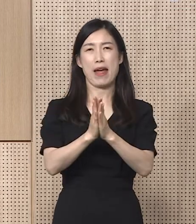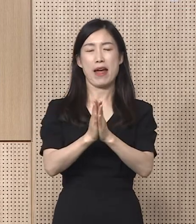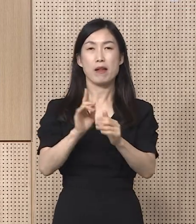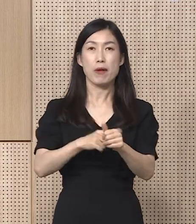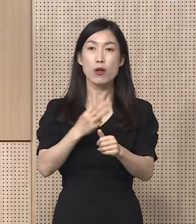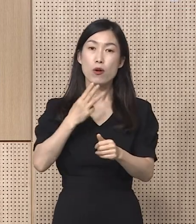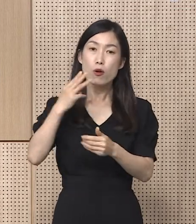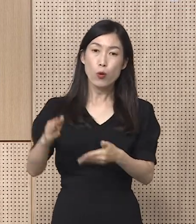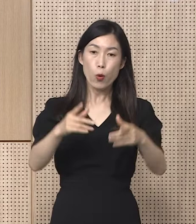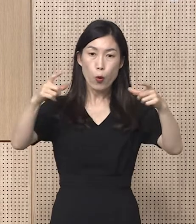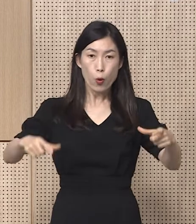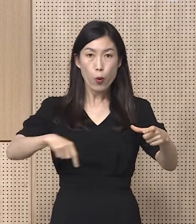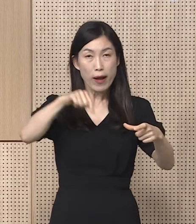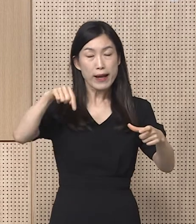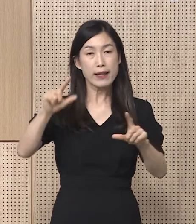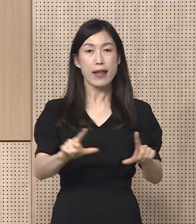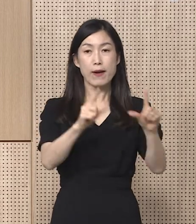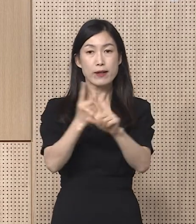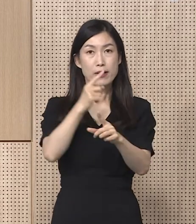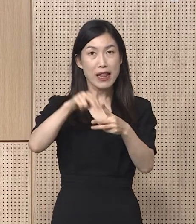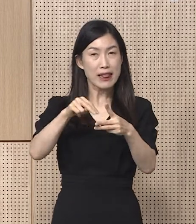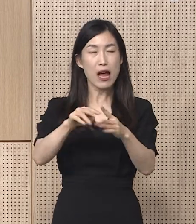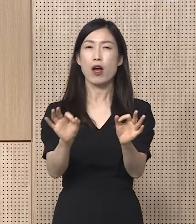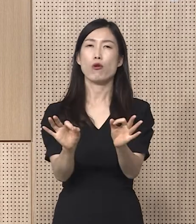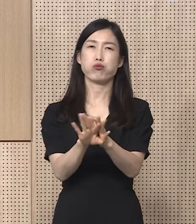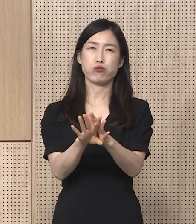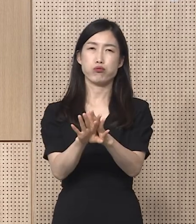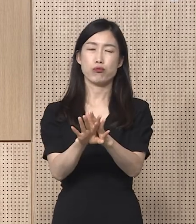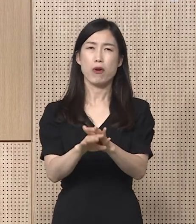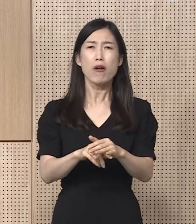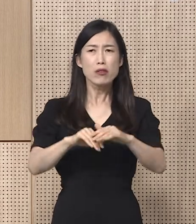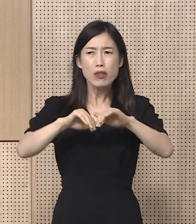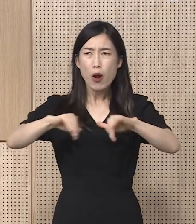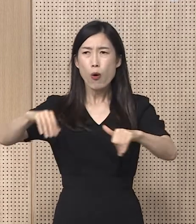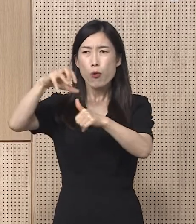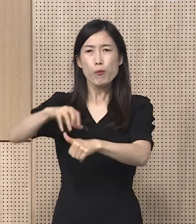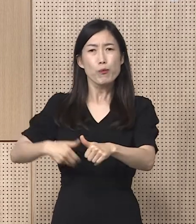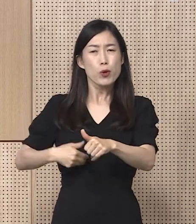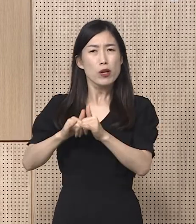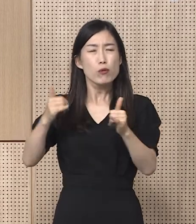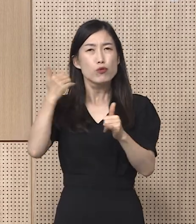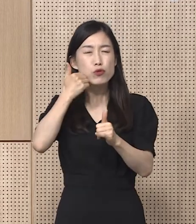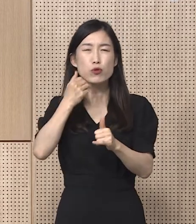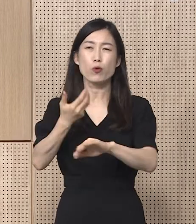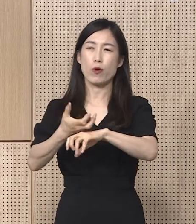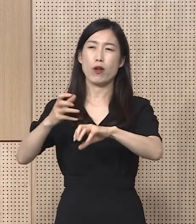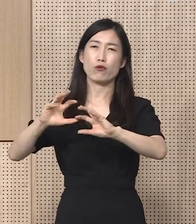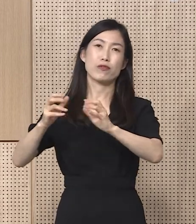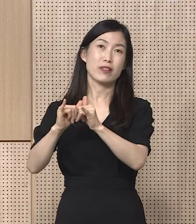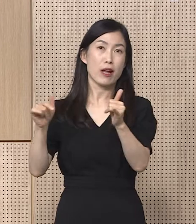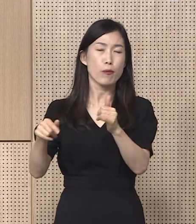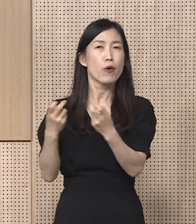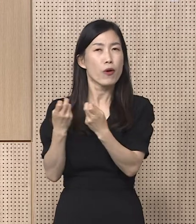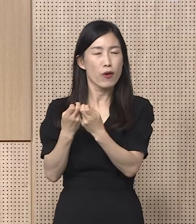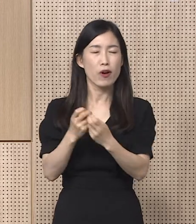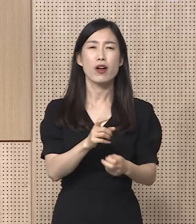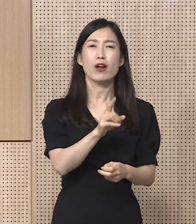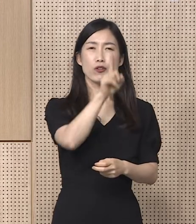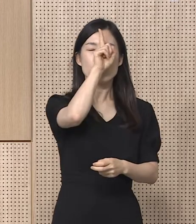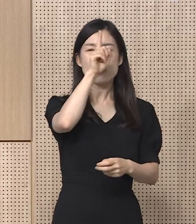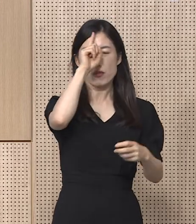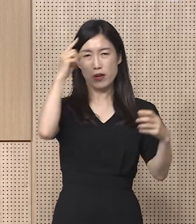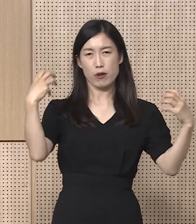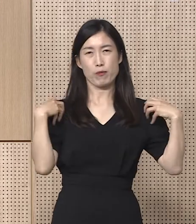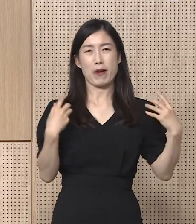생활치료센터 운영이 모두 종료됩니다. 별도 격리가 필요한 외국인 확진자의 경우에는 중소문에서 운영